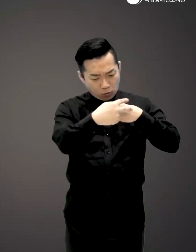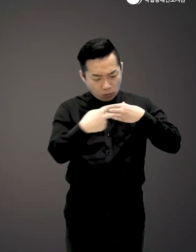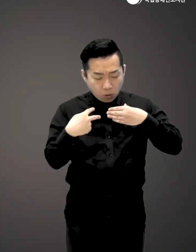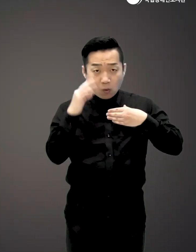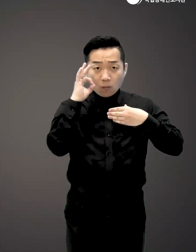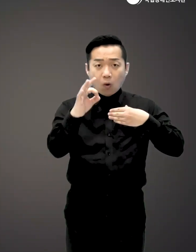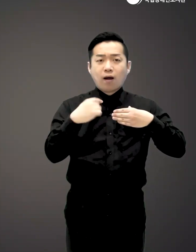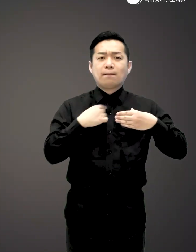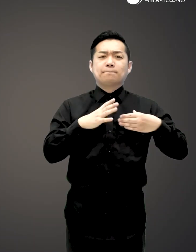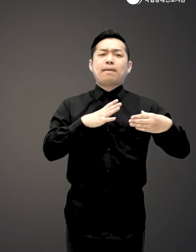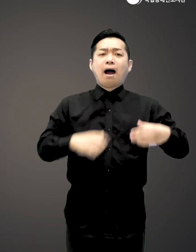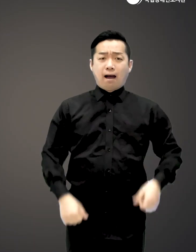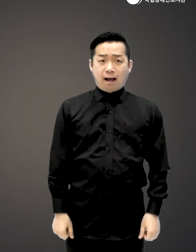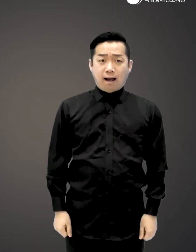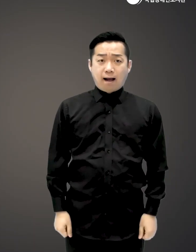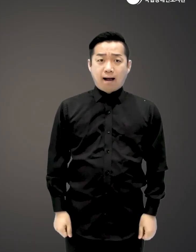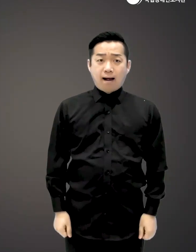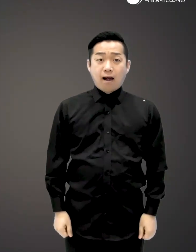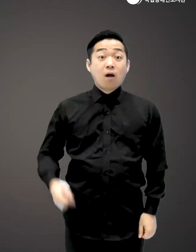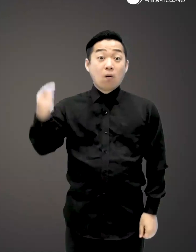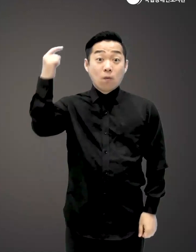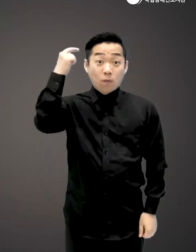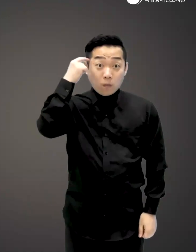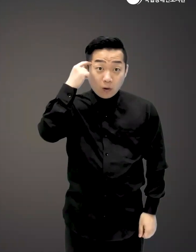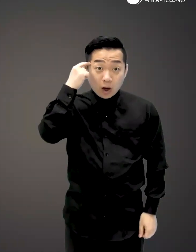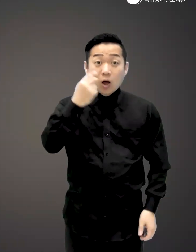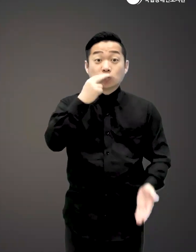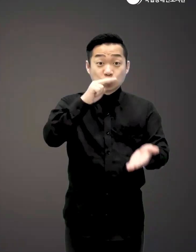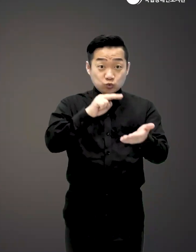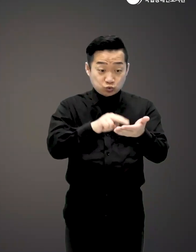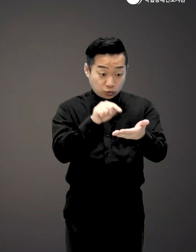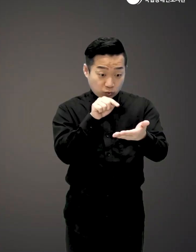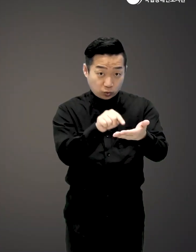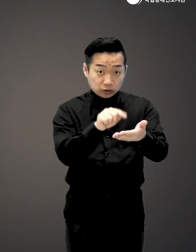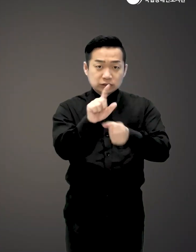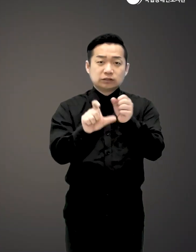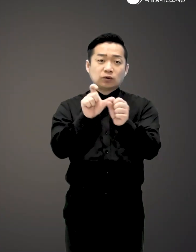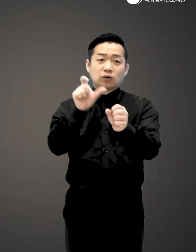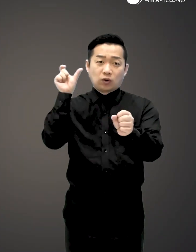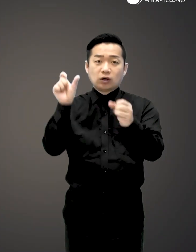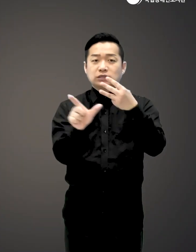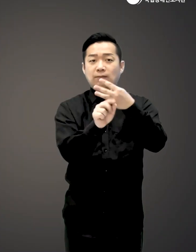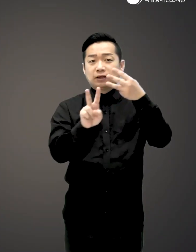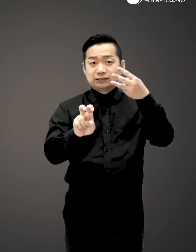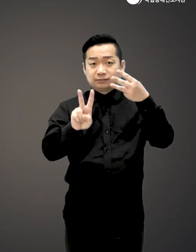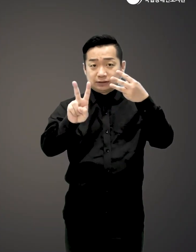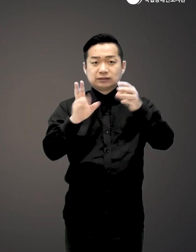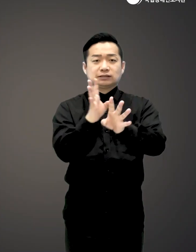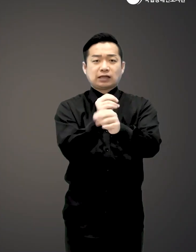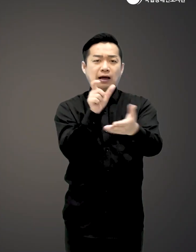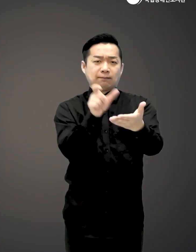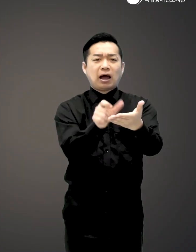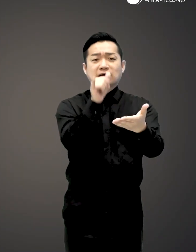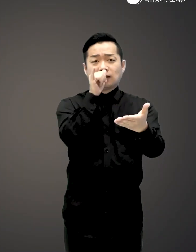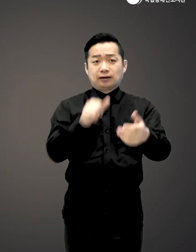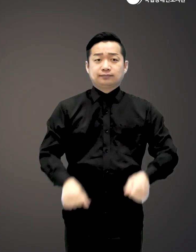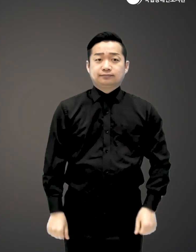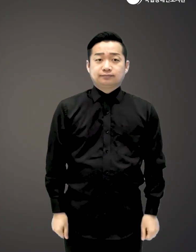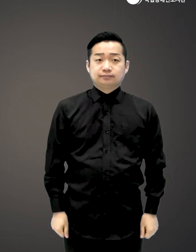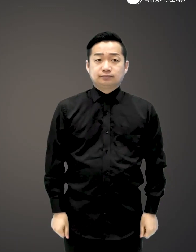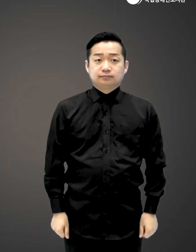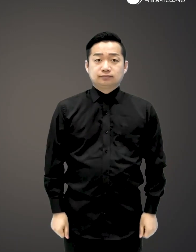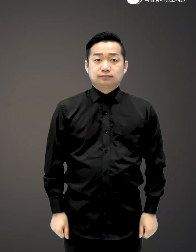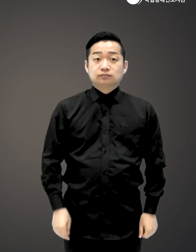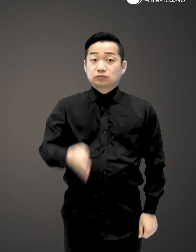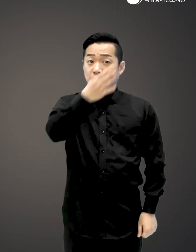확인해보고 깜짝 놀랐다 왜냐하면 우표에는 15년 전에 3월 22일 소인이 찍혀있었다